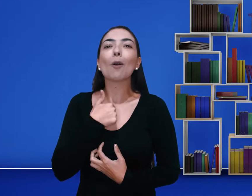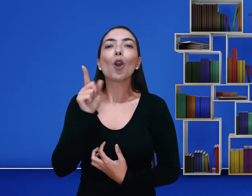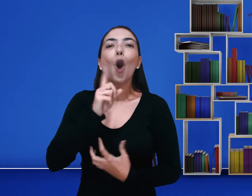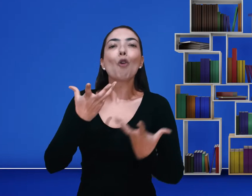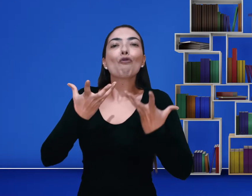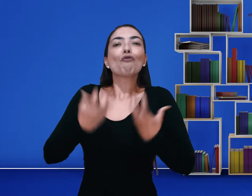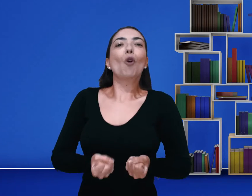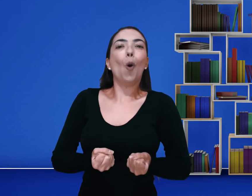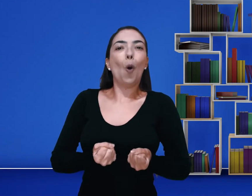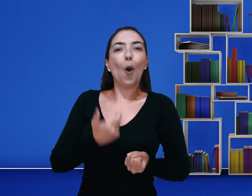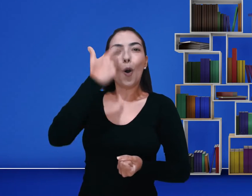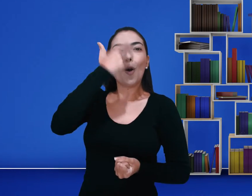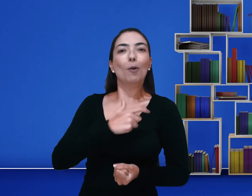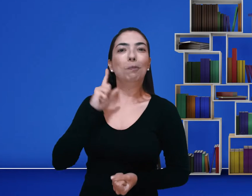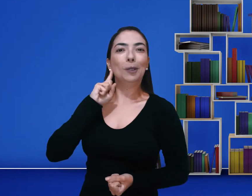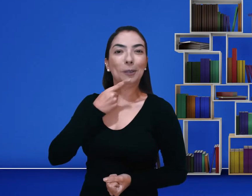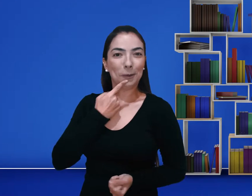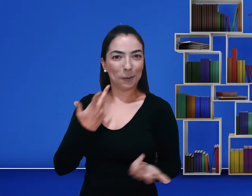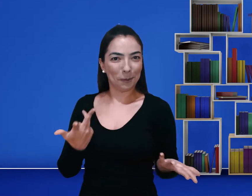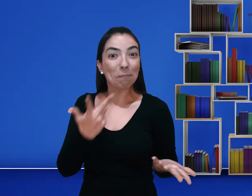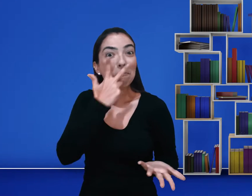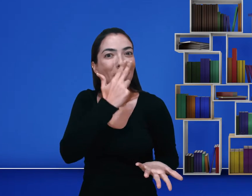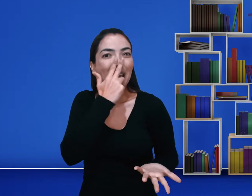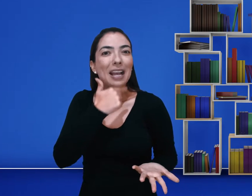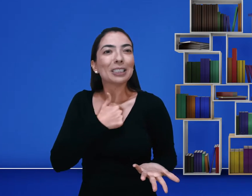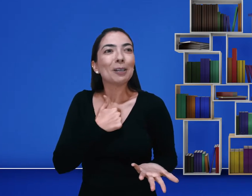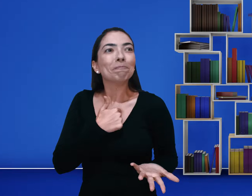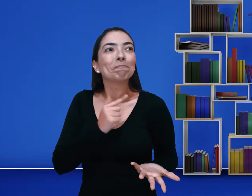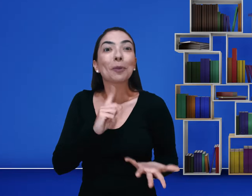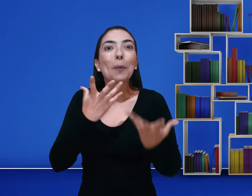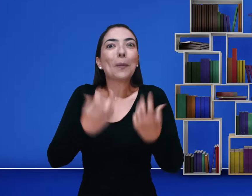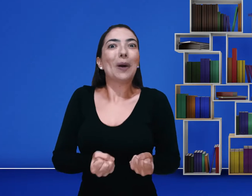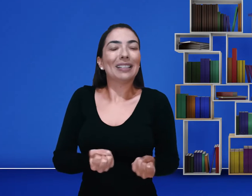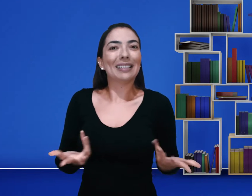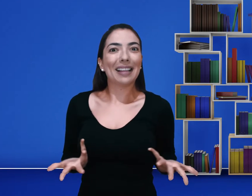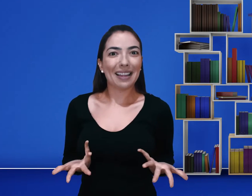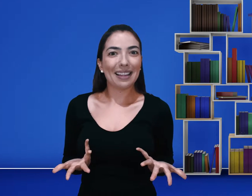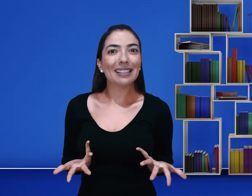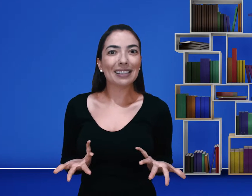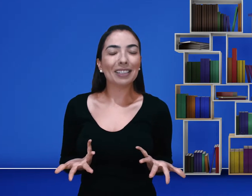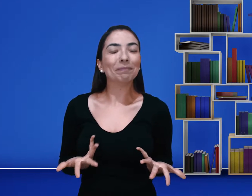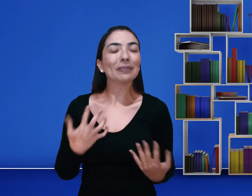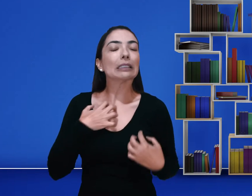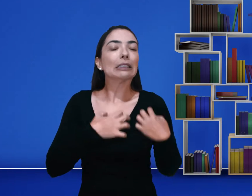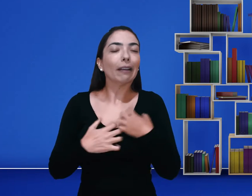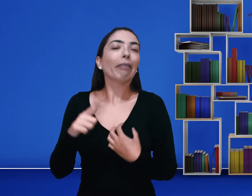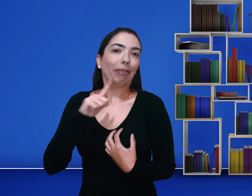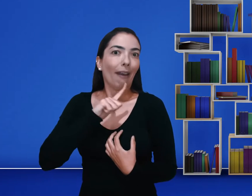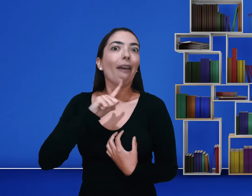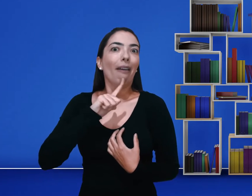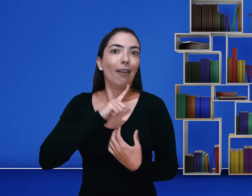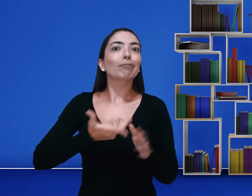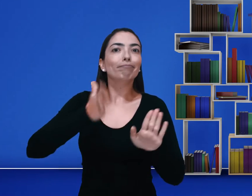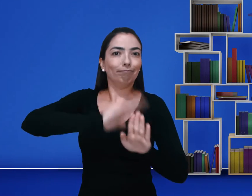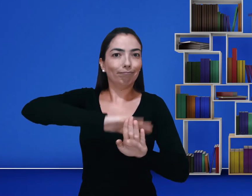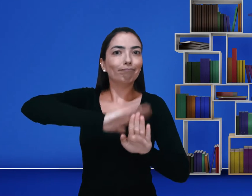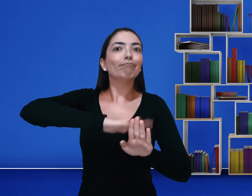Parecia que eu não podia me aceitar como surda, sabe? E por trás eu me sentia